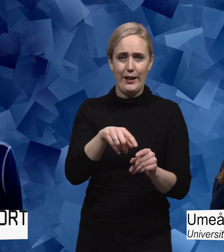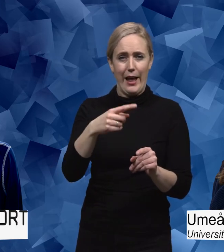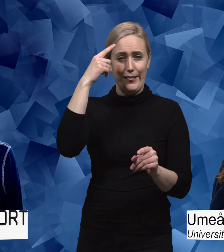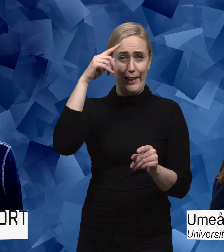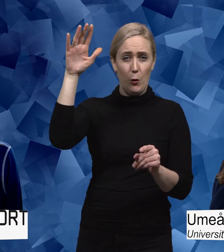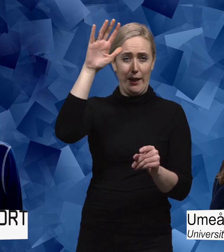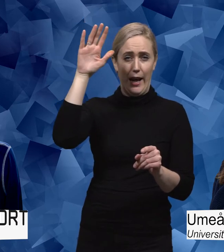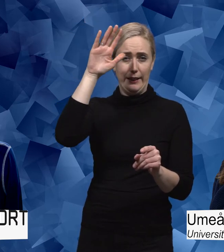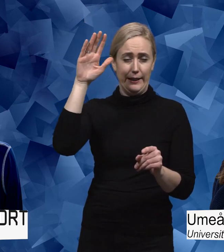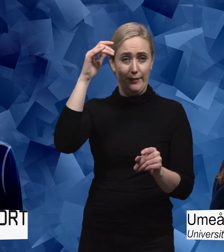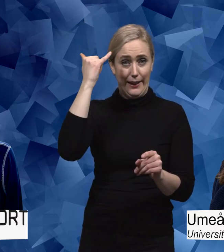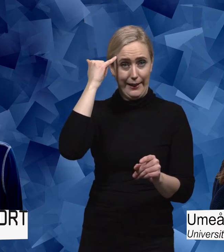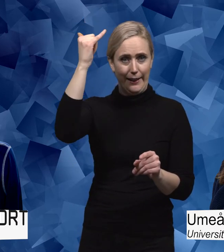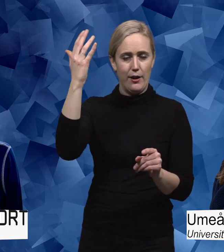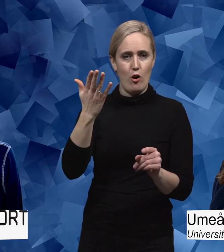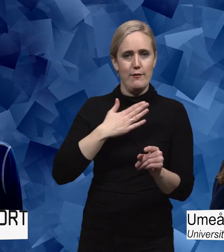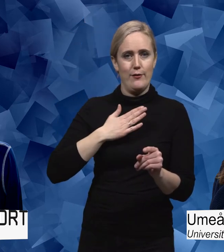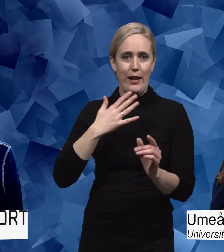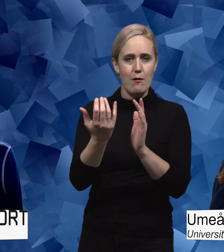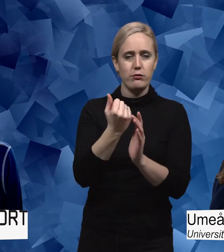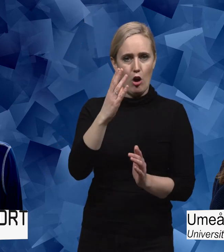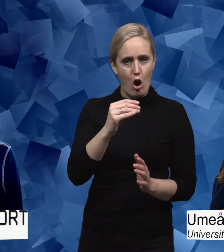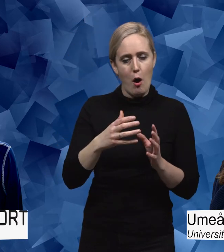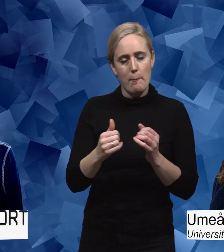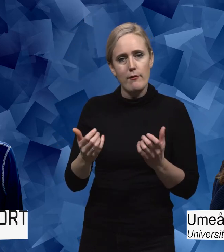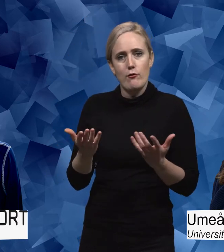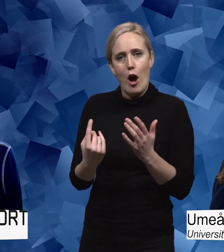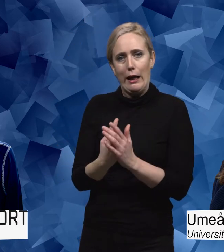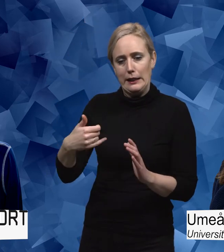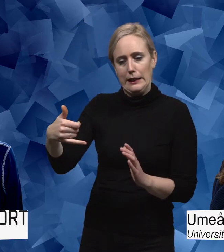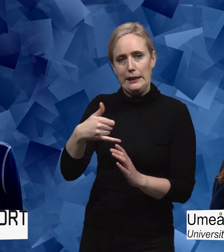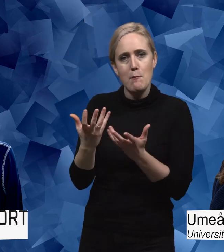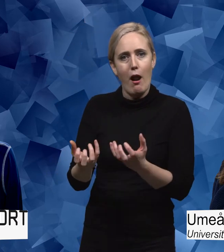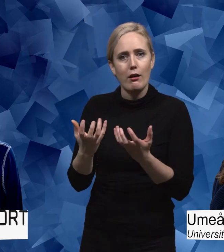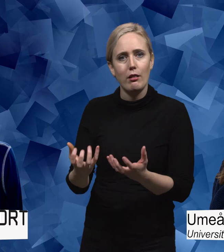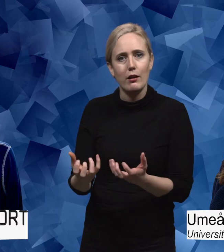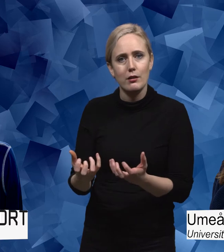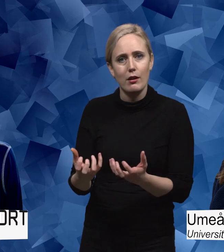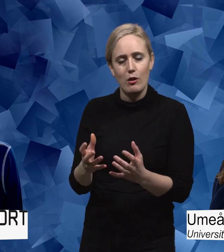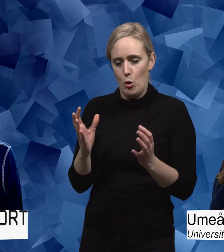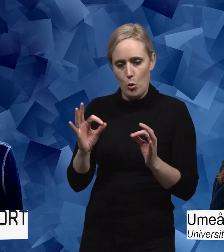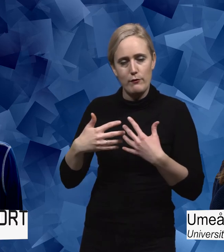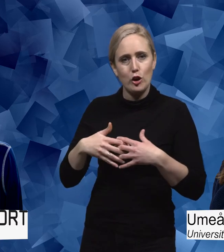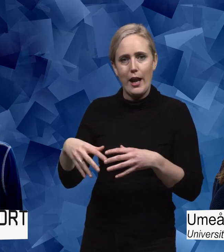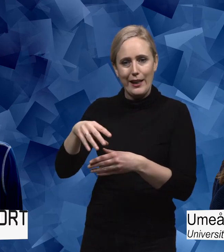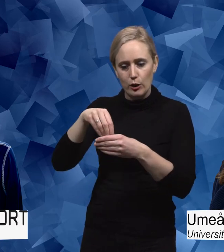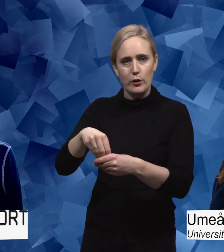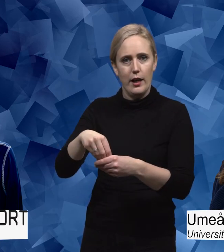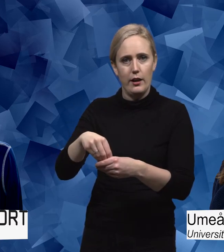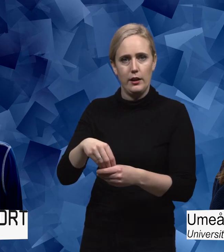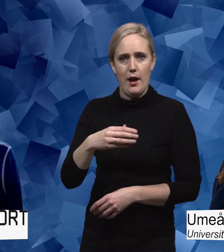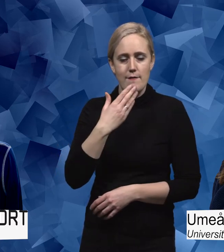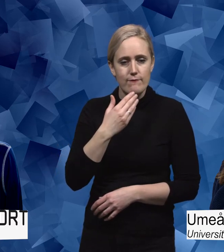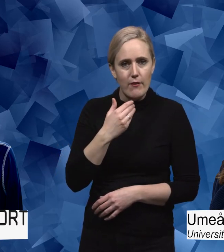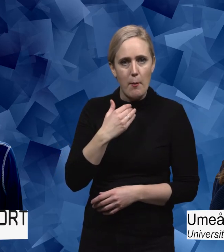en teoretisk idé om vad man ska åstadkomma. Något annat är ju vad som verkligen händer i realiteten, praktiken. Och